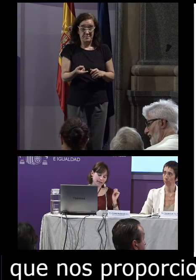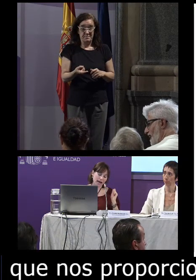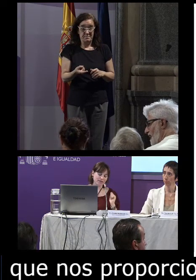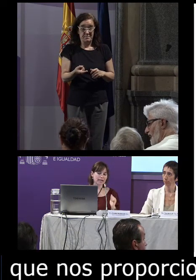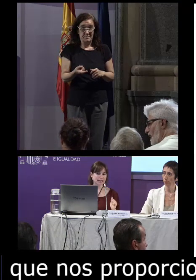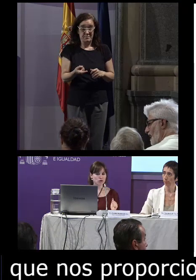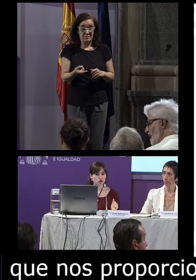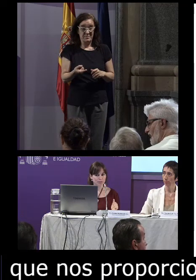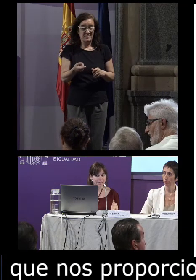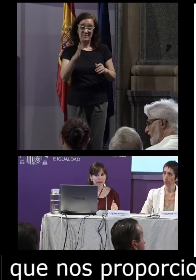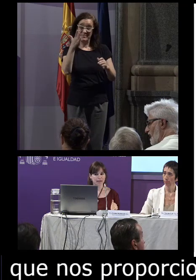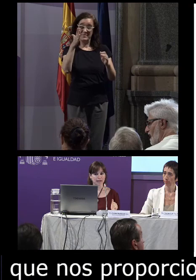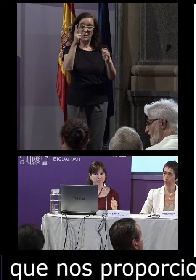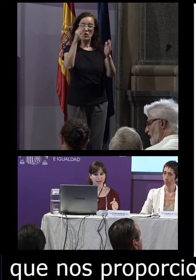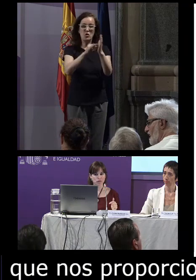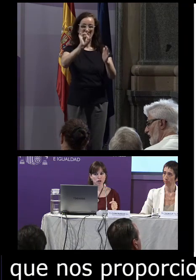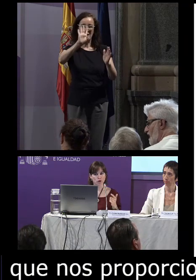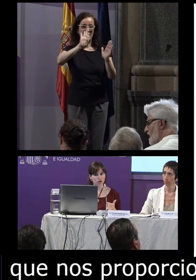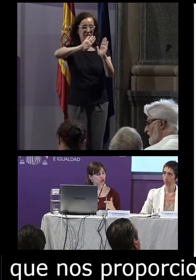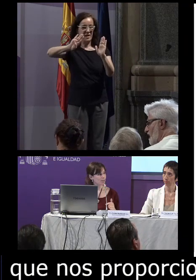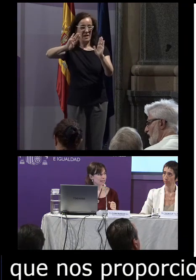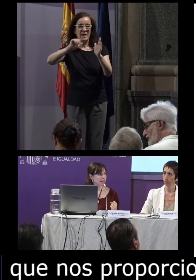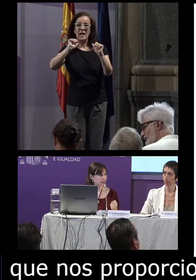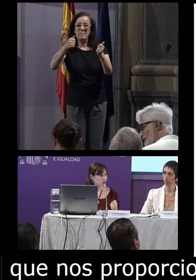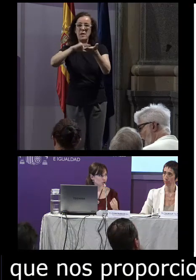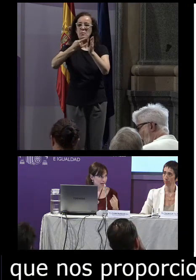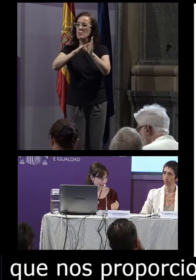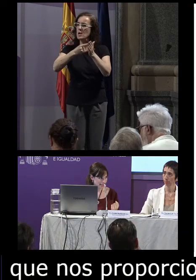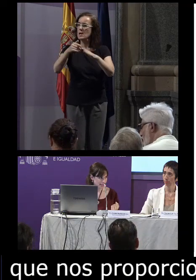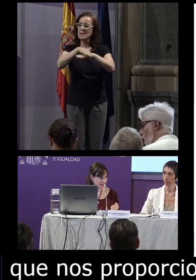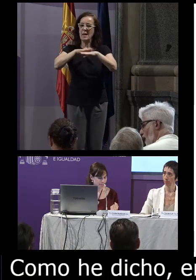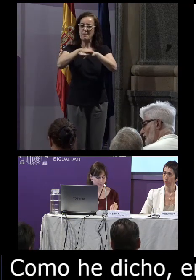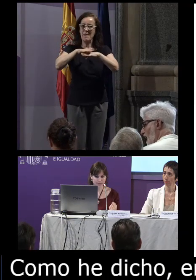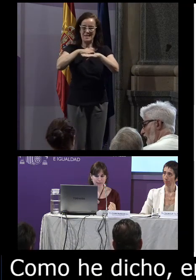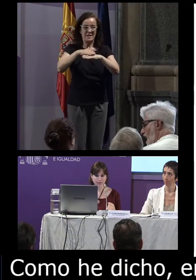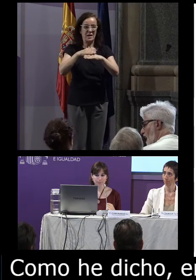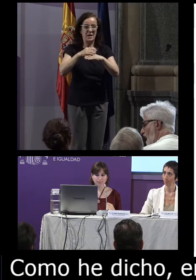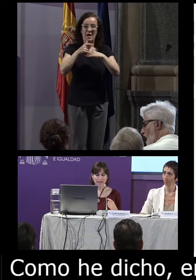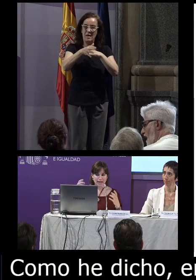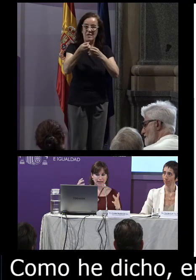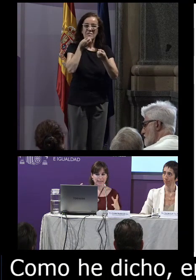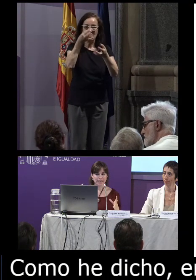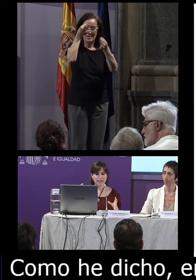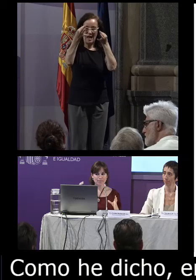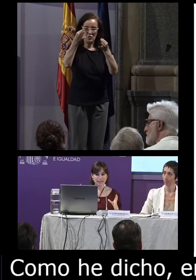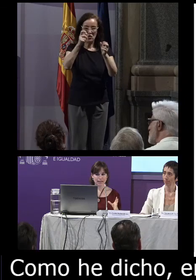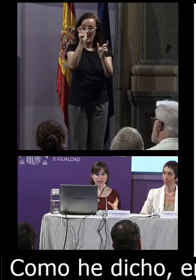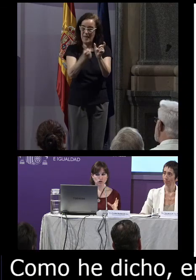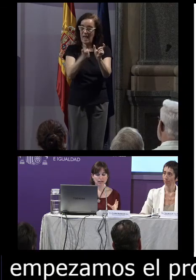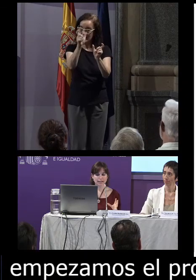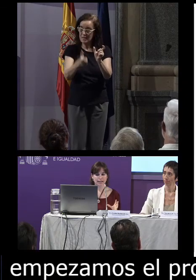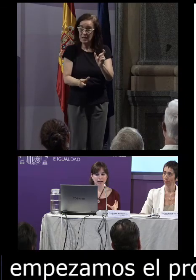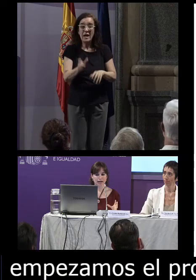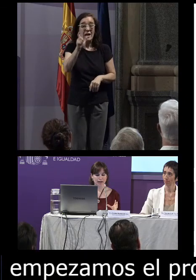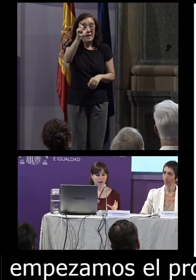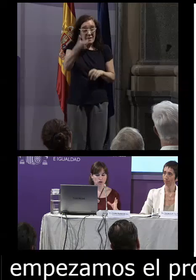a finales del año 2015 empezamos el proyecto de la base de datos léxica esta base de datos